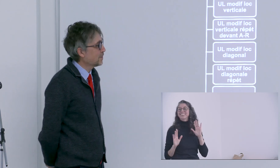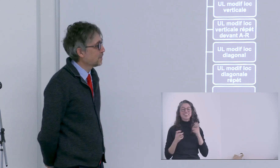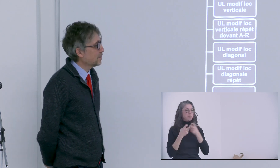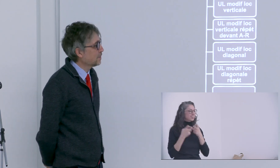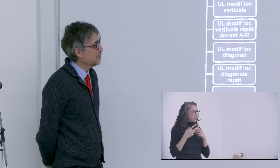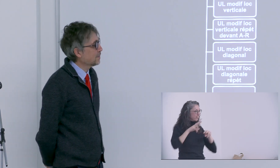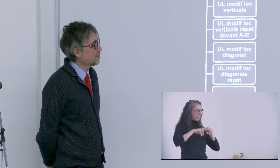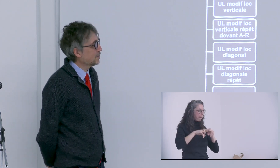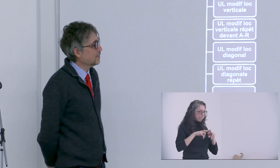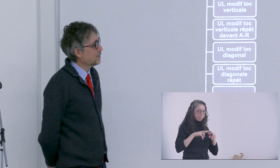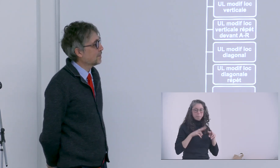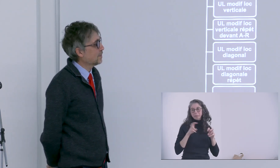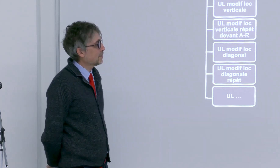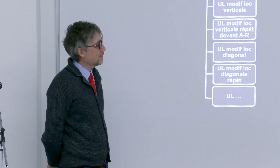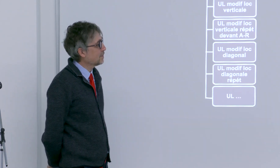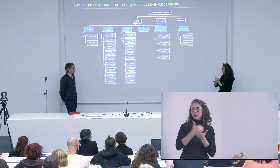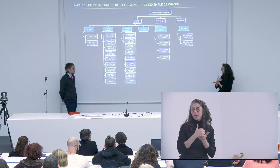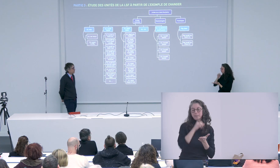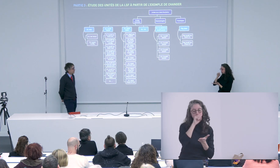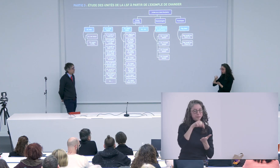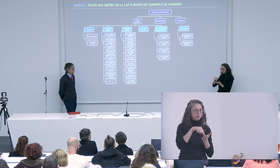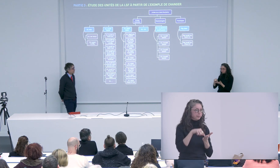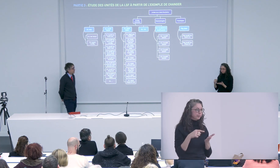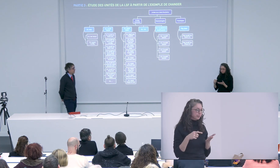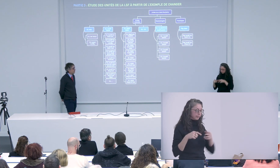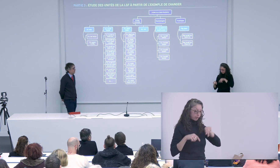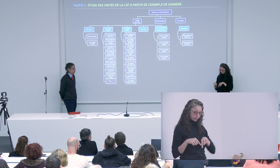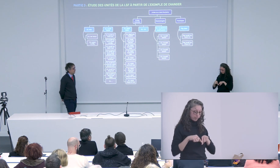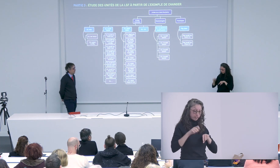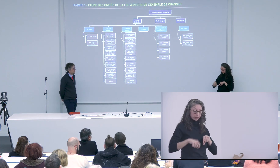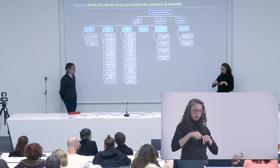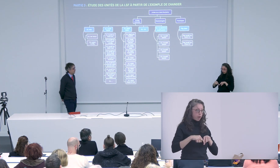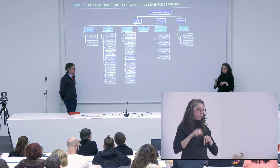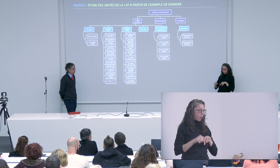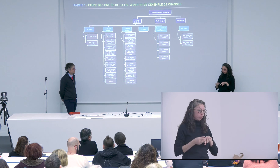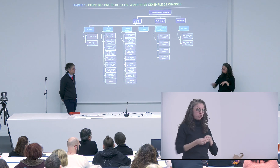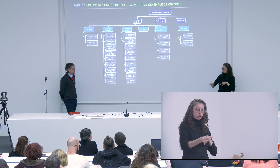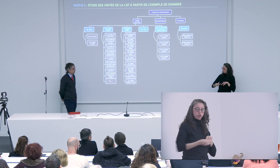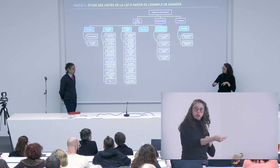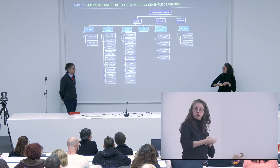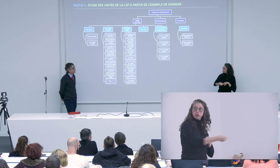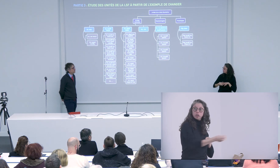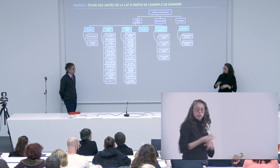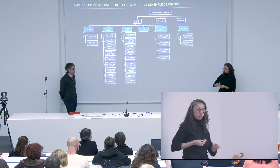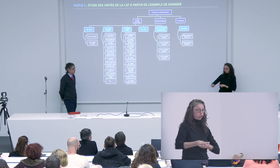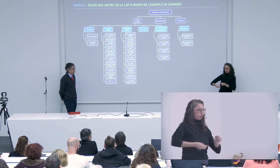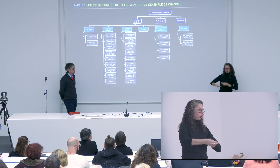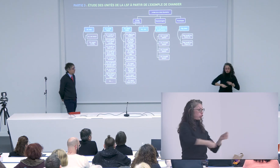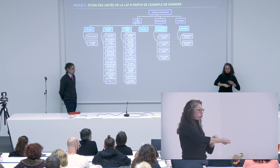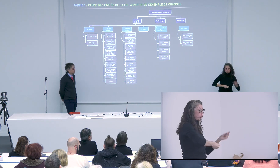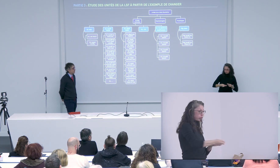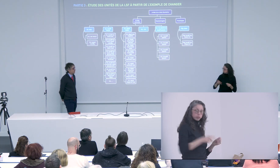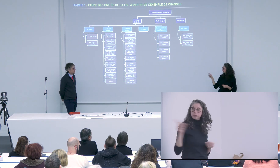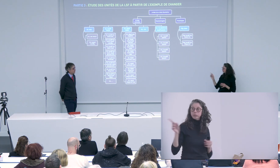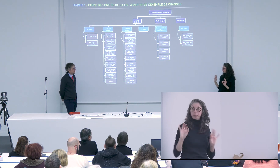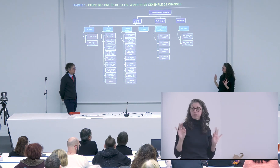ça vous amène à être un petit peu perplexe donc c'était bien d'avoir une limite mais voilà il y a des choses aussi au niveau de l'orientation par exemple si on